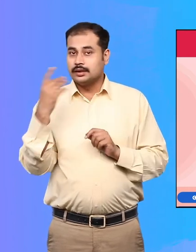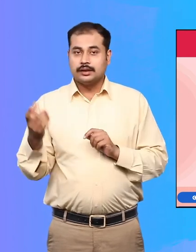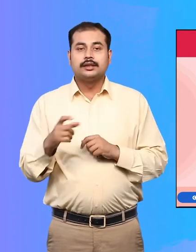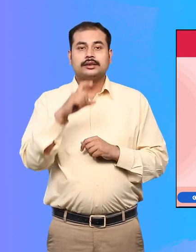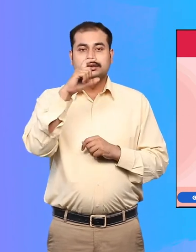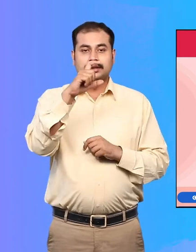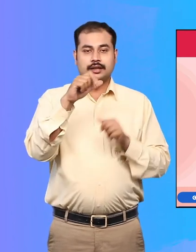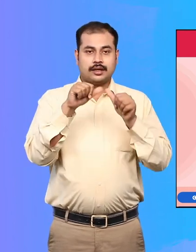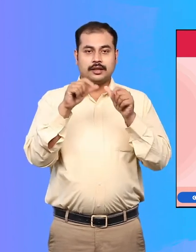भी कहा जाता है